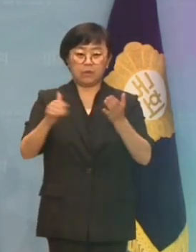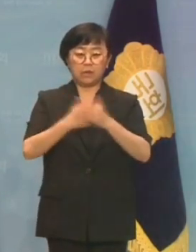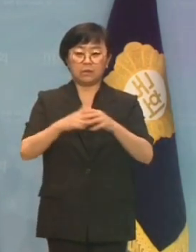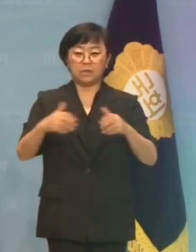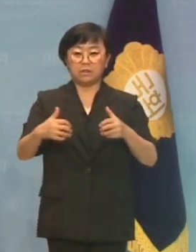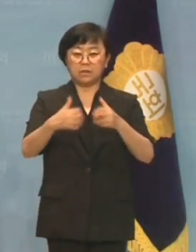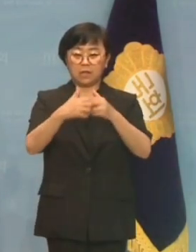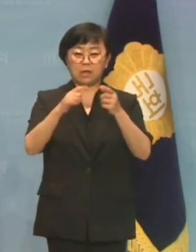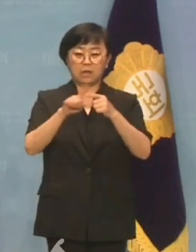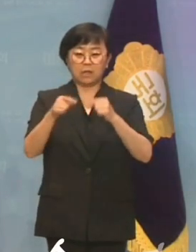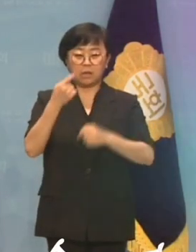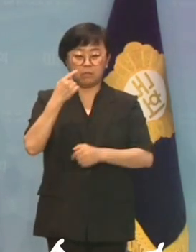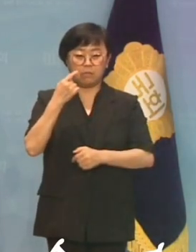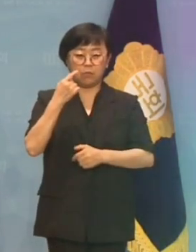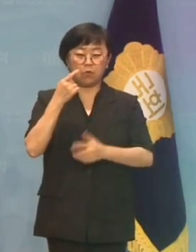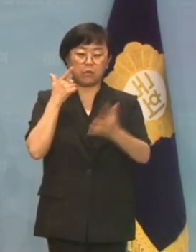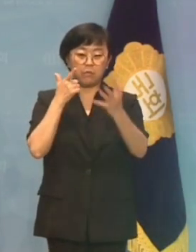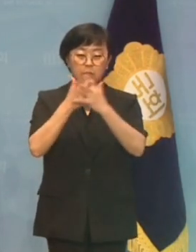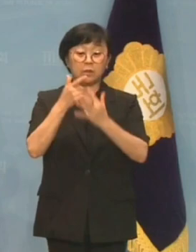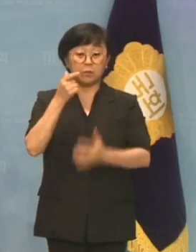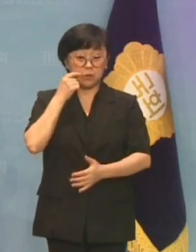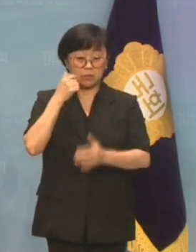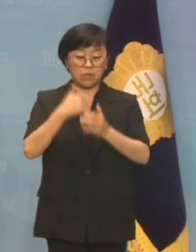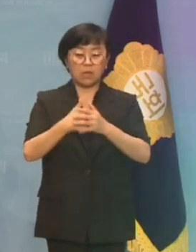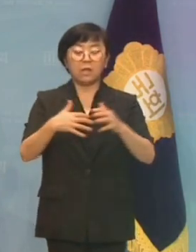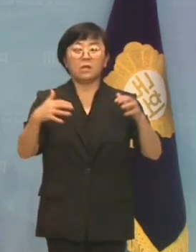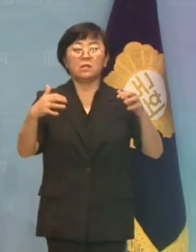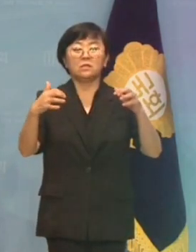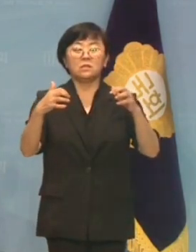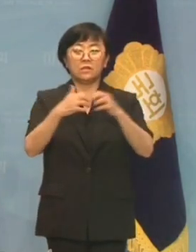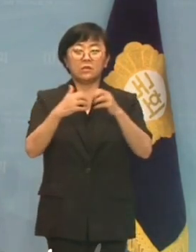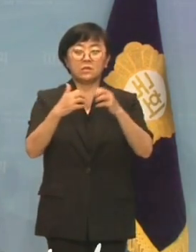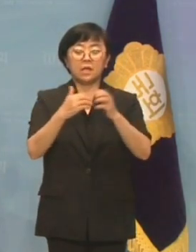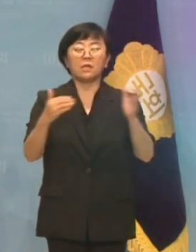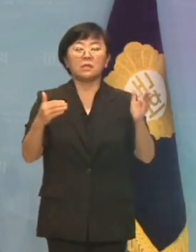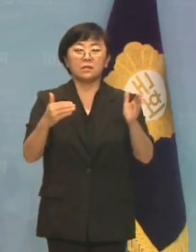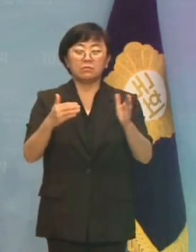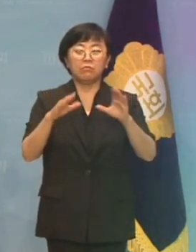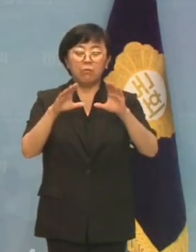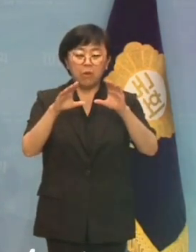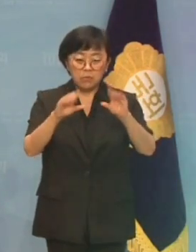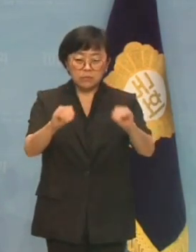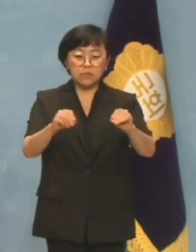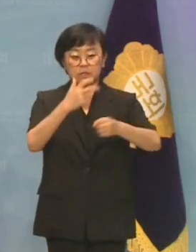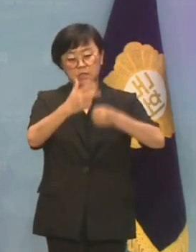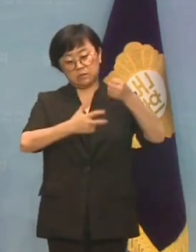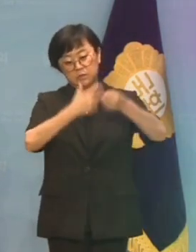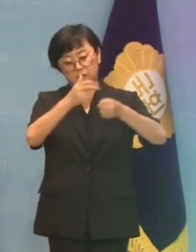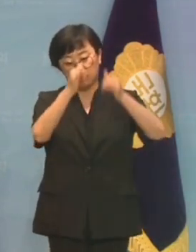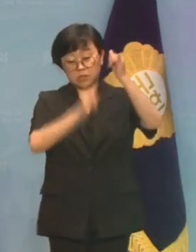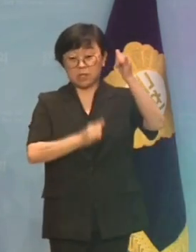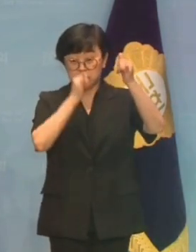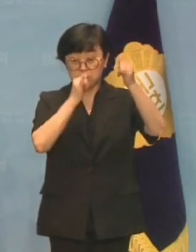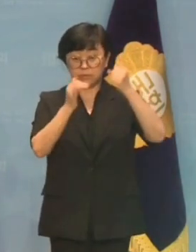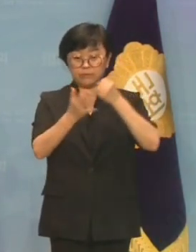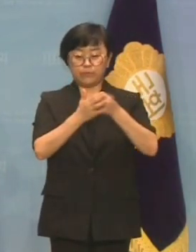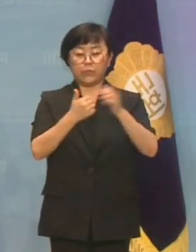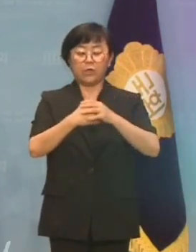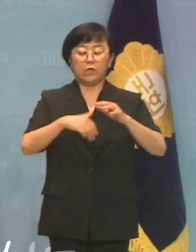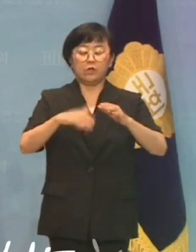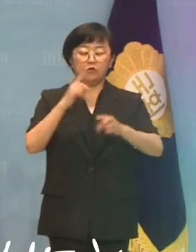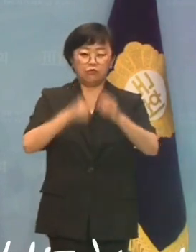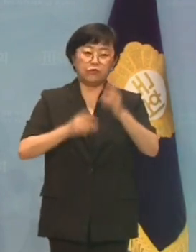대결과 반목에서 나올 수 없음을 정전 70년의 역사는 증명하고 있습니다. 윤석열